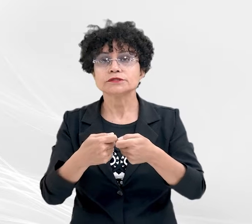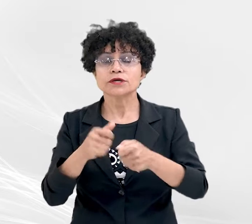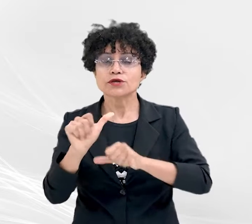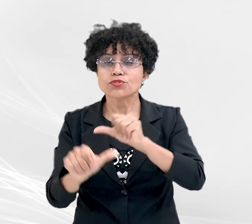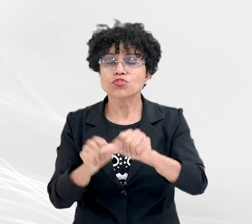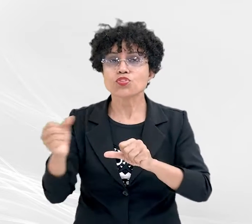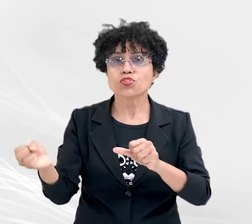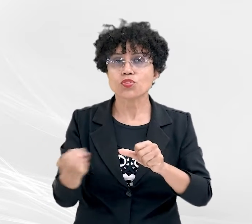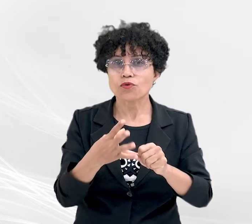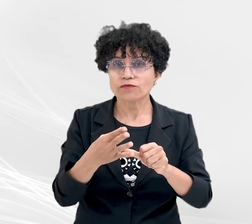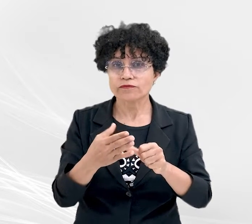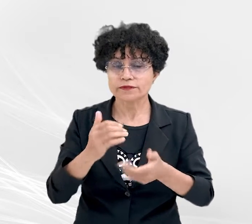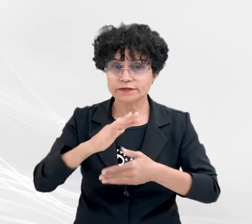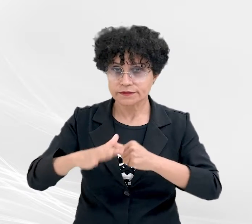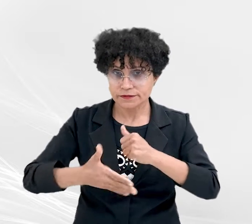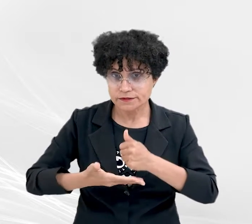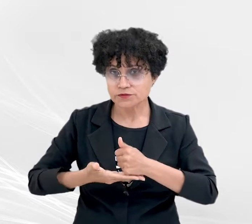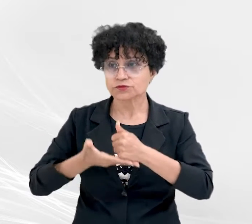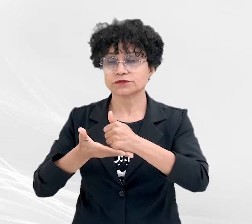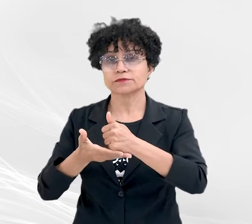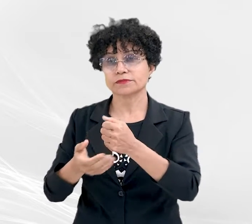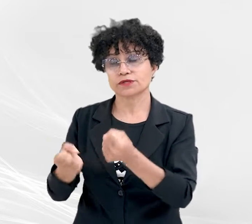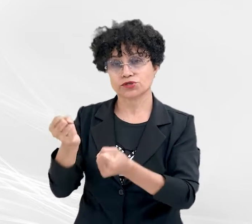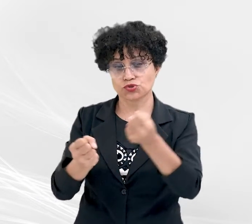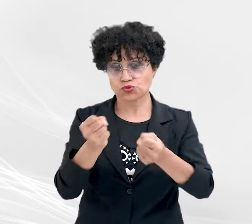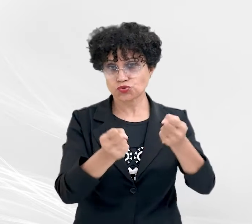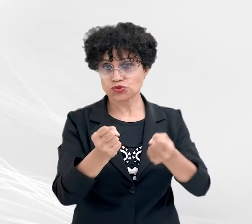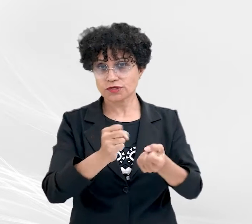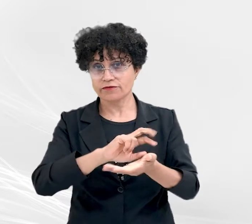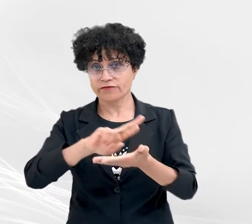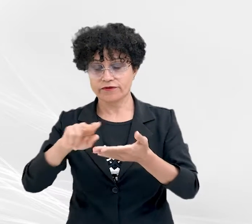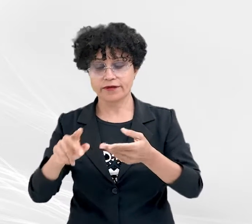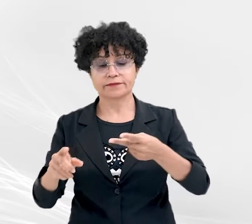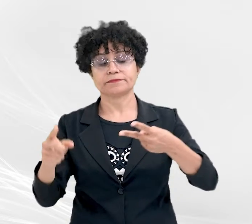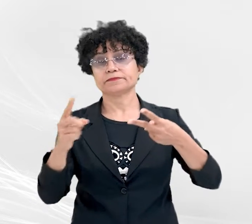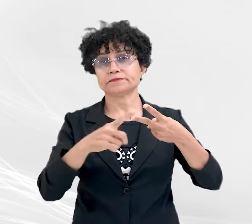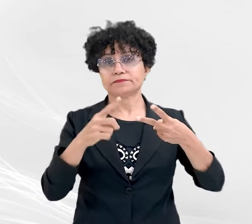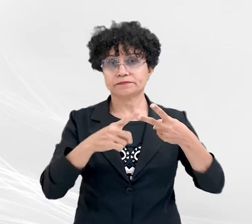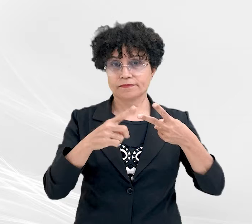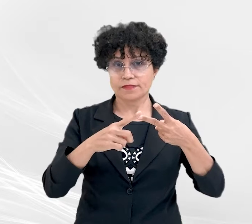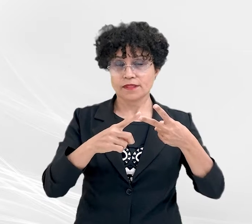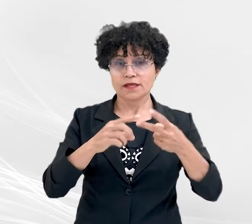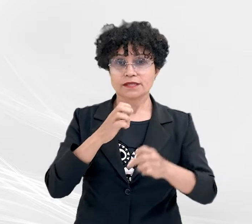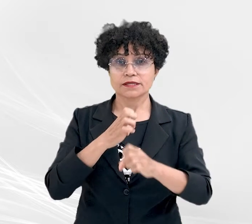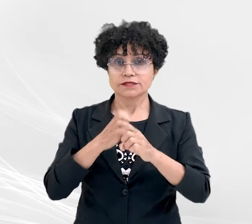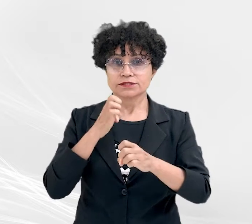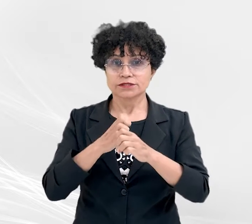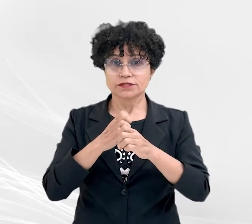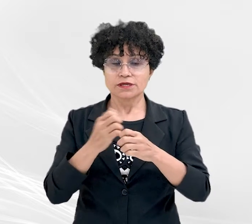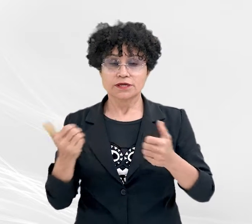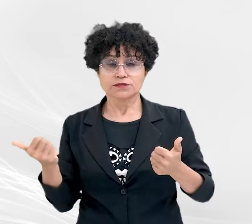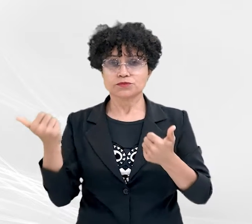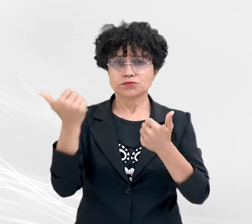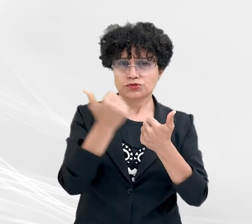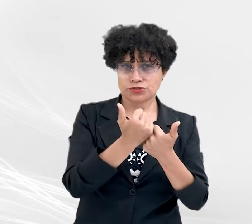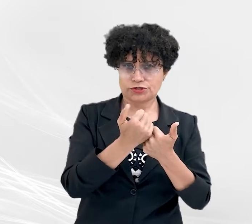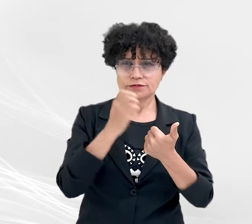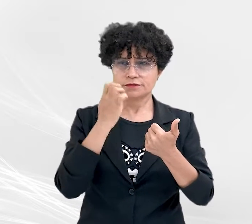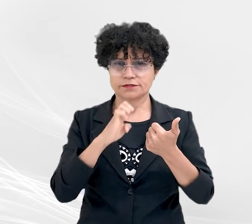sustentabilidade da frota de veículos. E ao DENG, a substituição de energia não renovável por energia